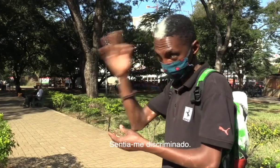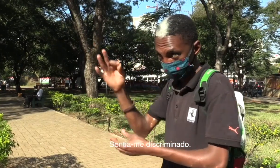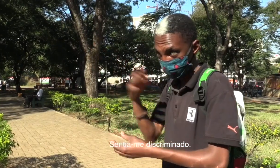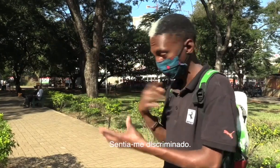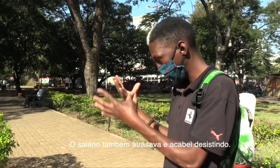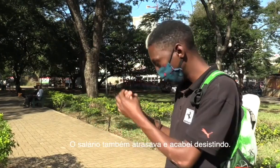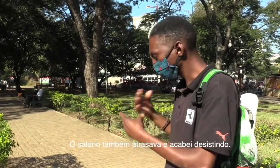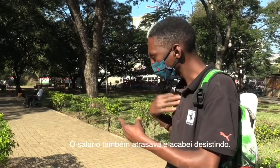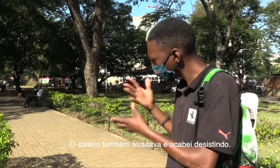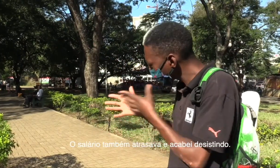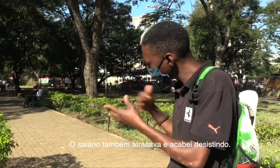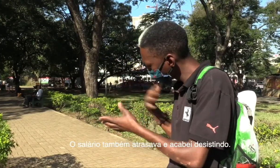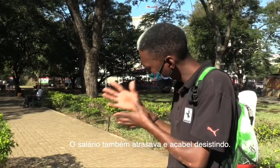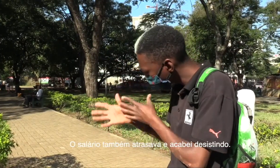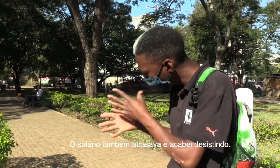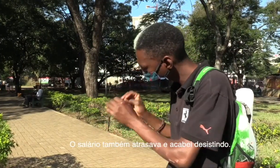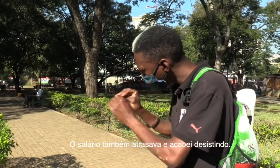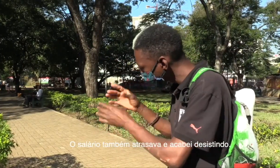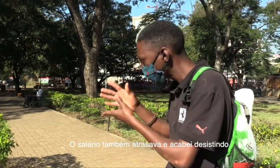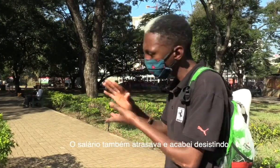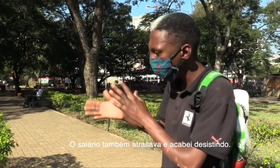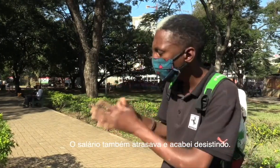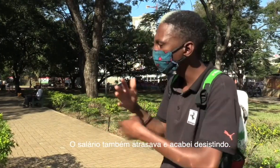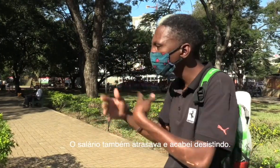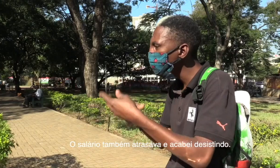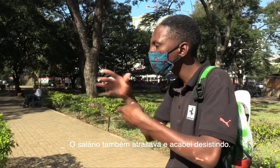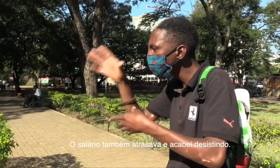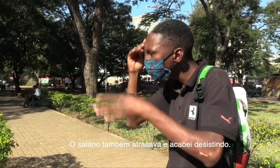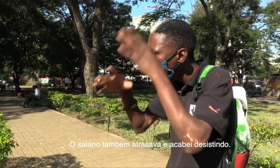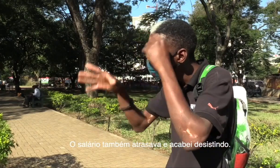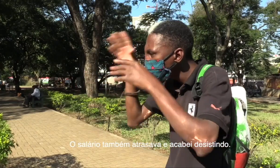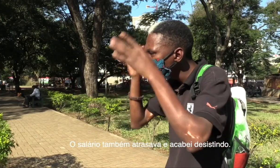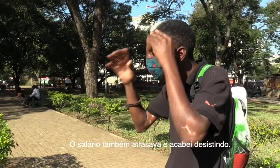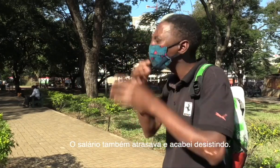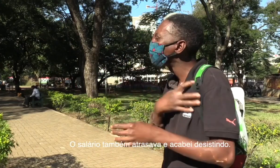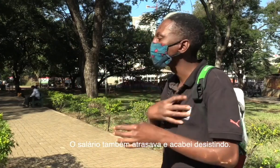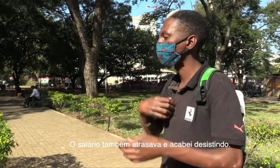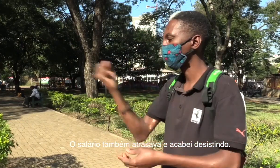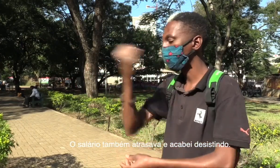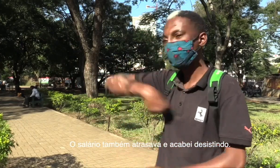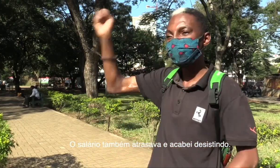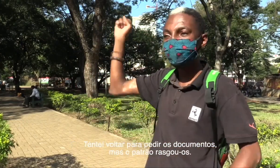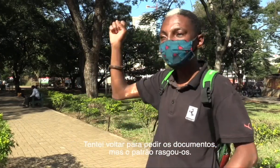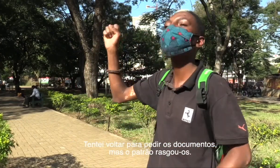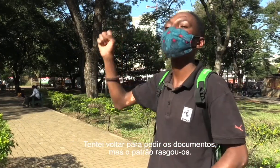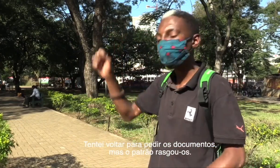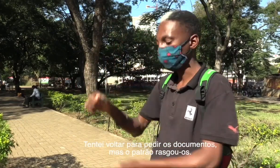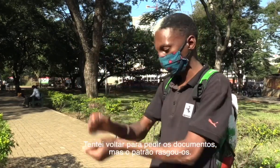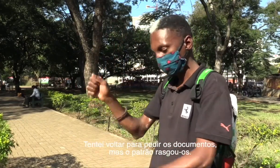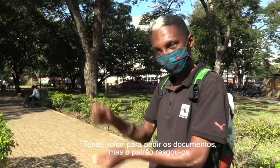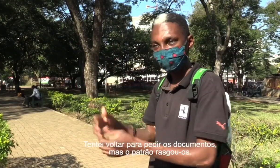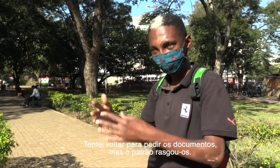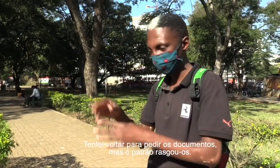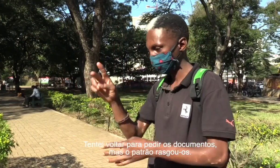E também, o salário sempre era adiado. Acabei desistindo. Tentei voltar para